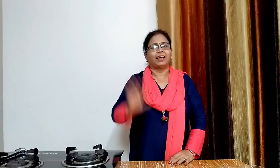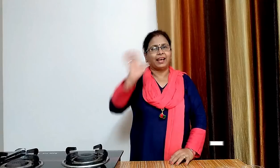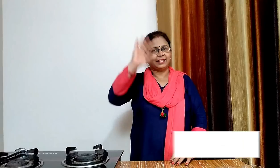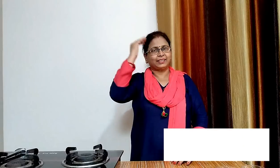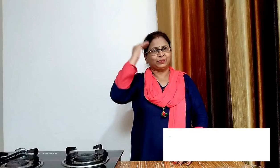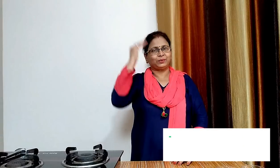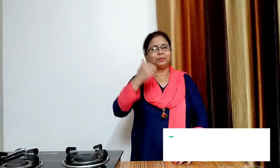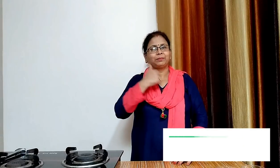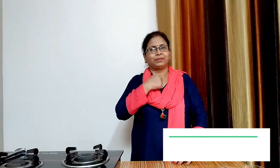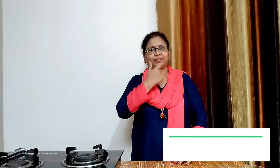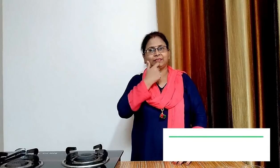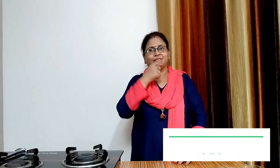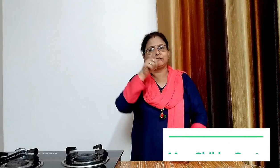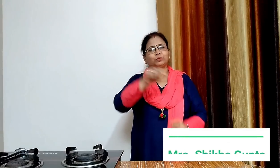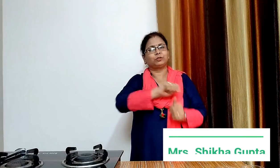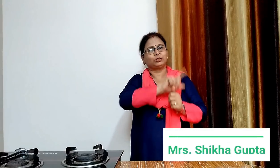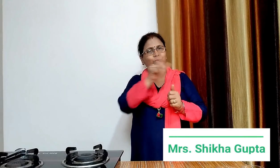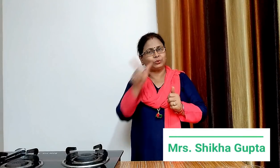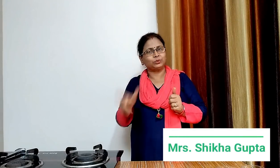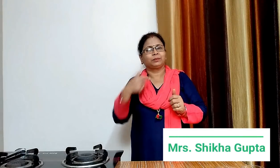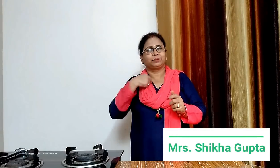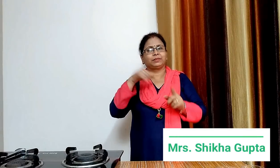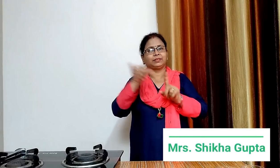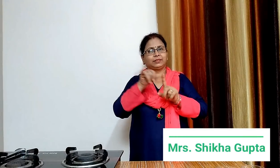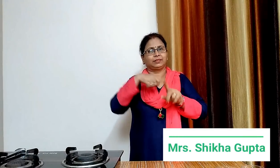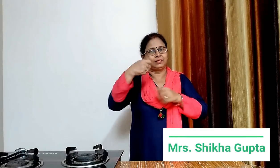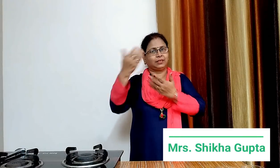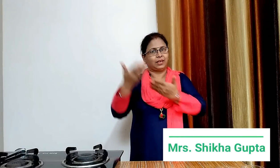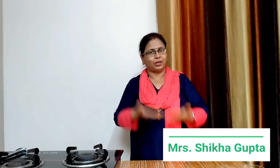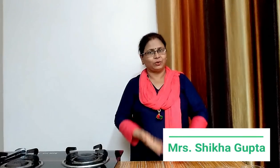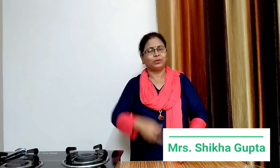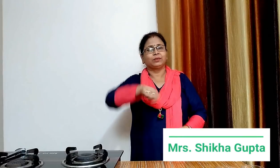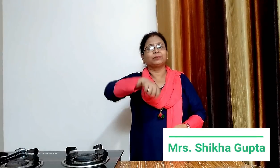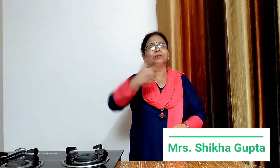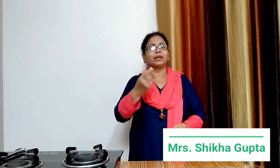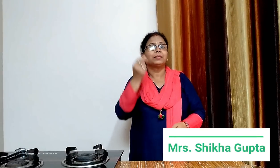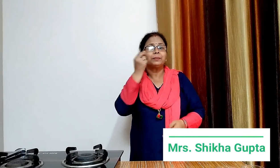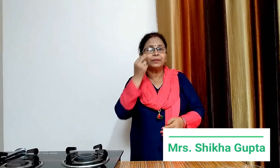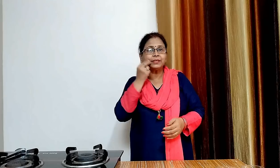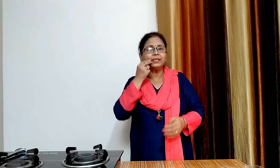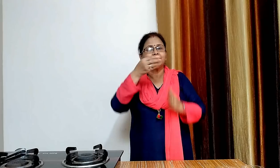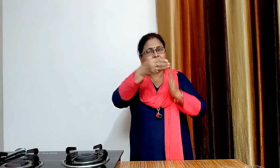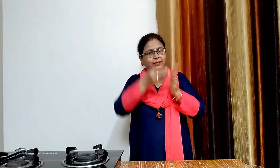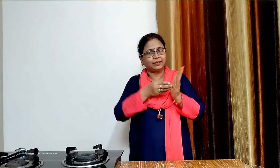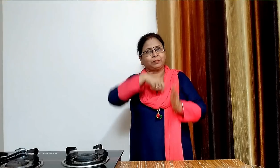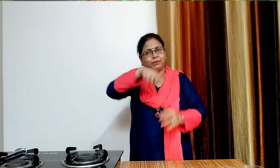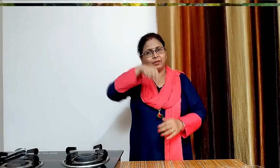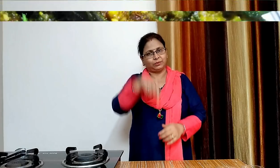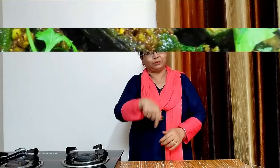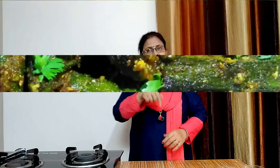हेलो फ्रेंड्स मैं शिखा आप सबी का अपने यूट्यू पेनल पर स्वागत करती हूँ आज हम भरवा बिंडी बनाएंगे